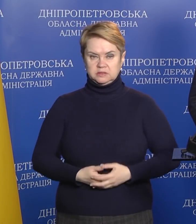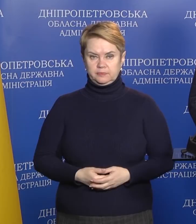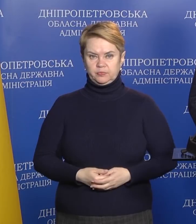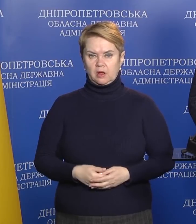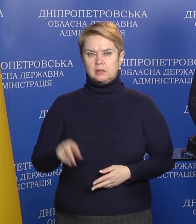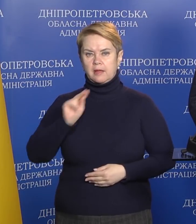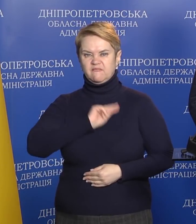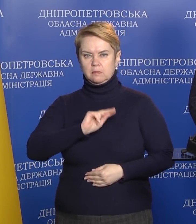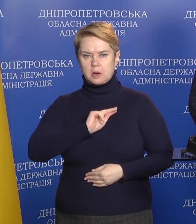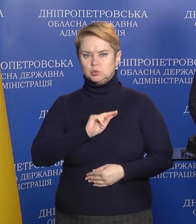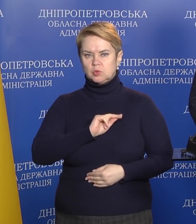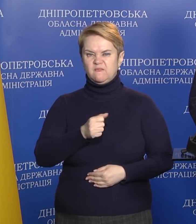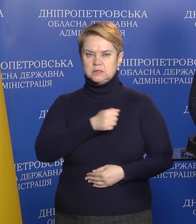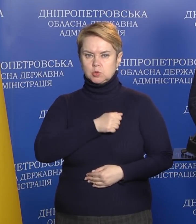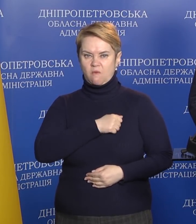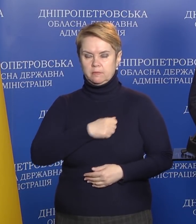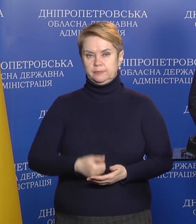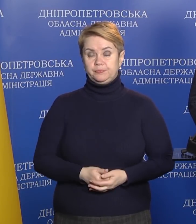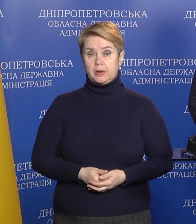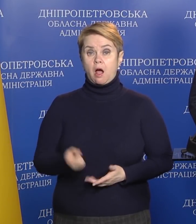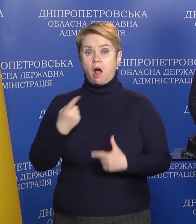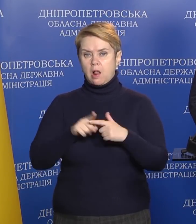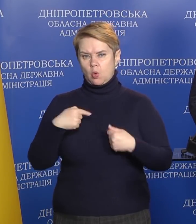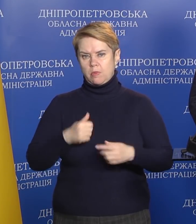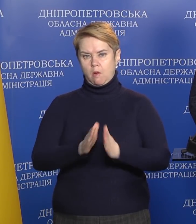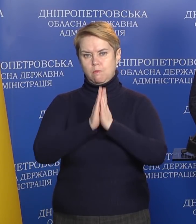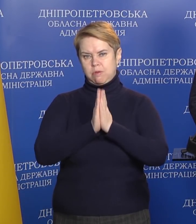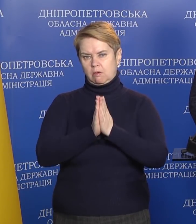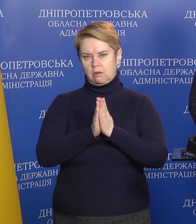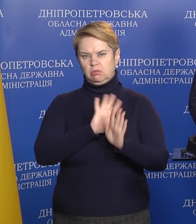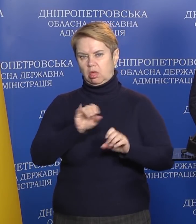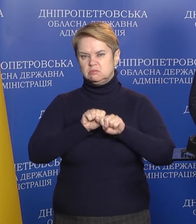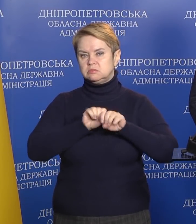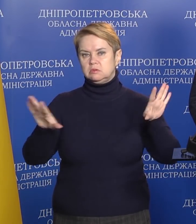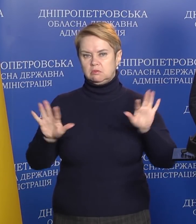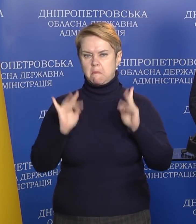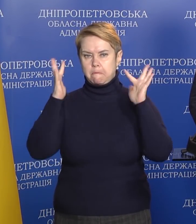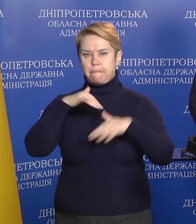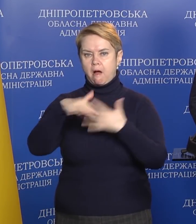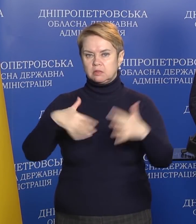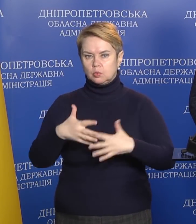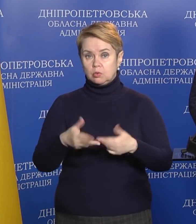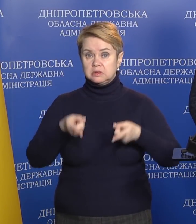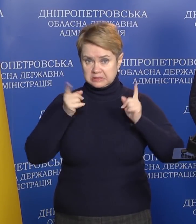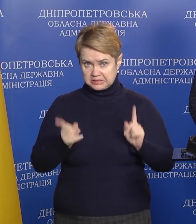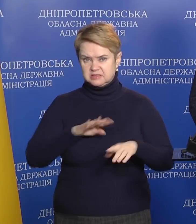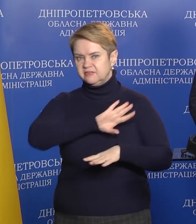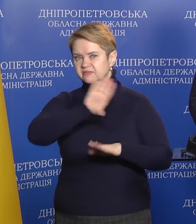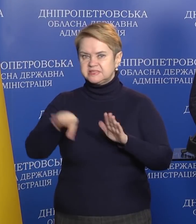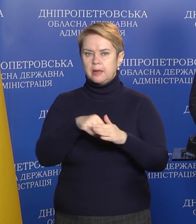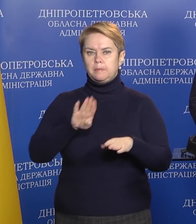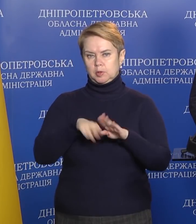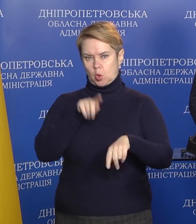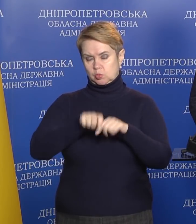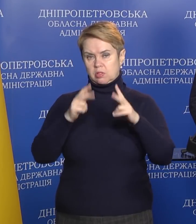відпрацьовується військовими. Але в мене прохання не сійти паніку. Дійсно все під контролем.